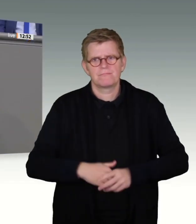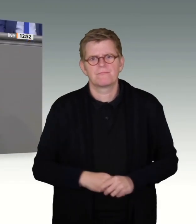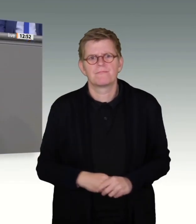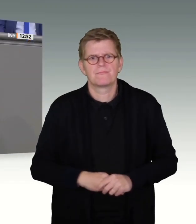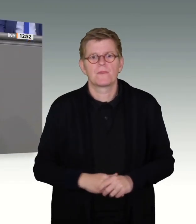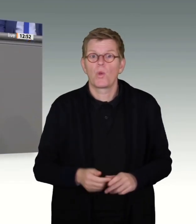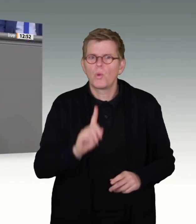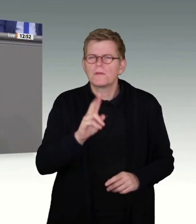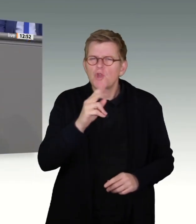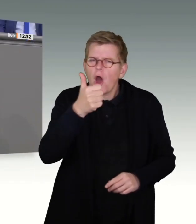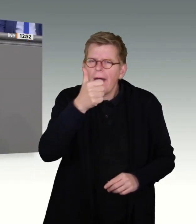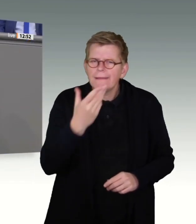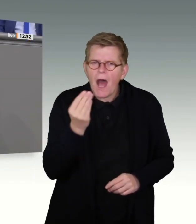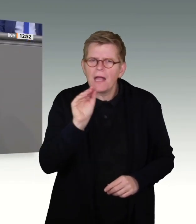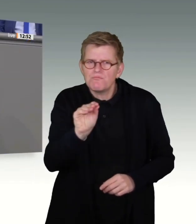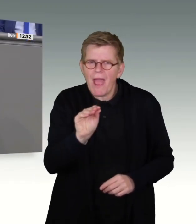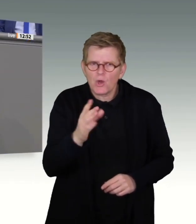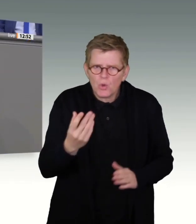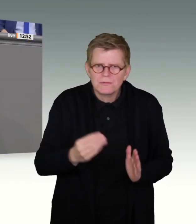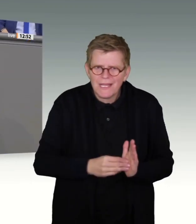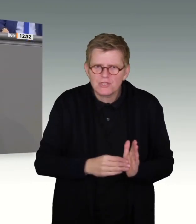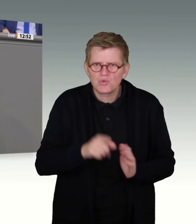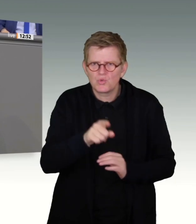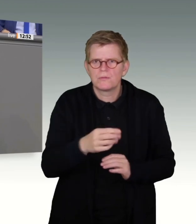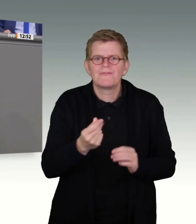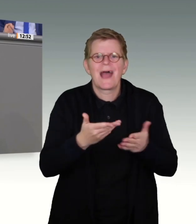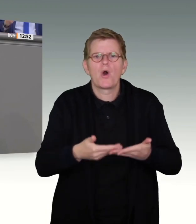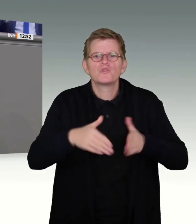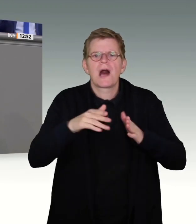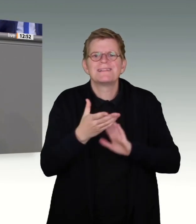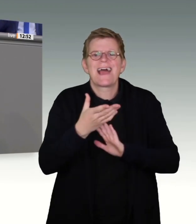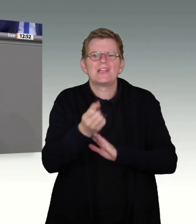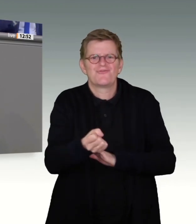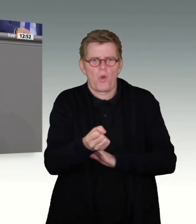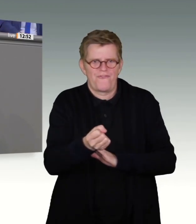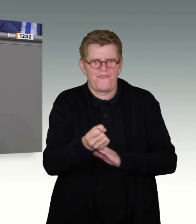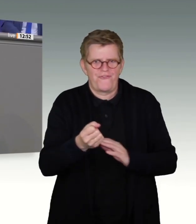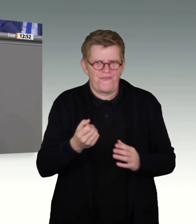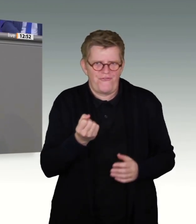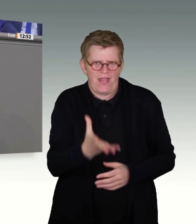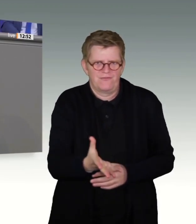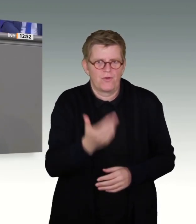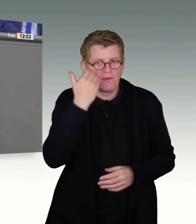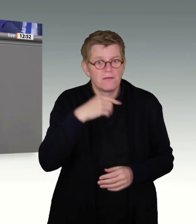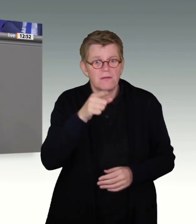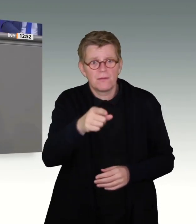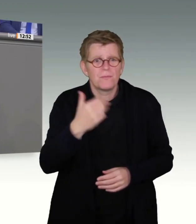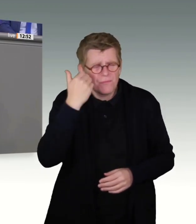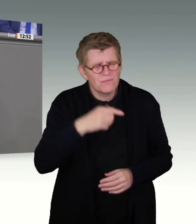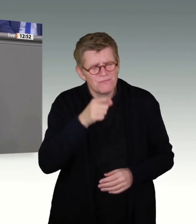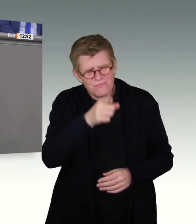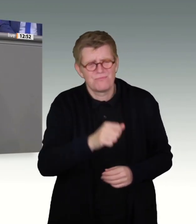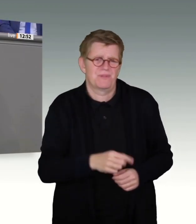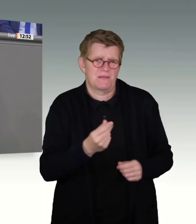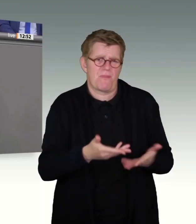Und wenn ich auch noch eine Anmerkung zum aktuellen Haushaltsentwurf loswerden darf. Wenn Sie ganz konkret was tun möchten, reden Sie mit Ihren Haushältern. Die